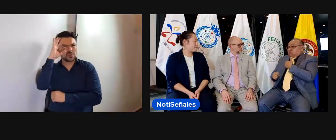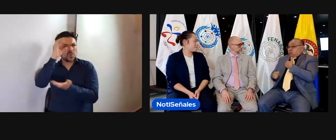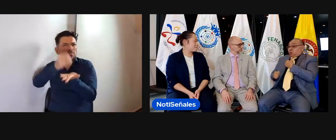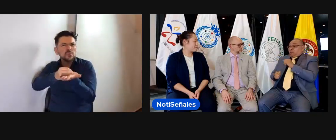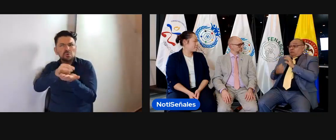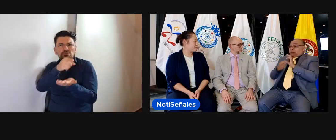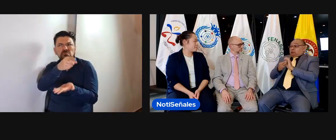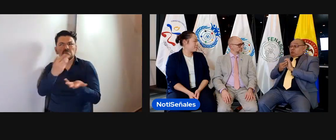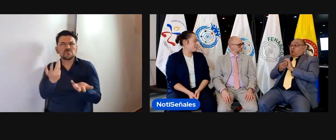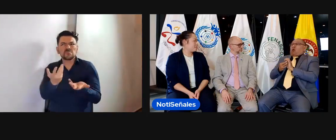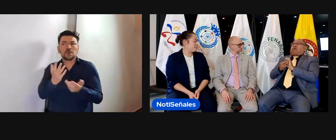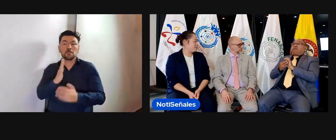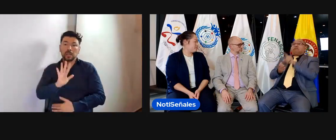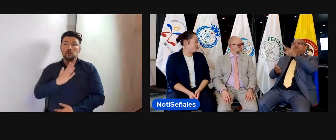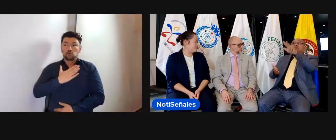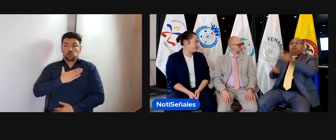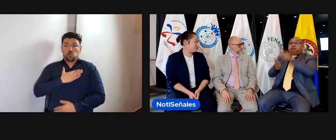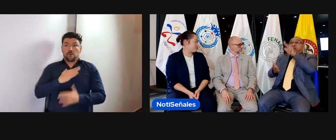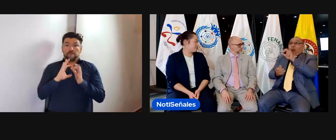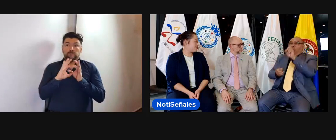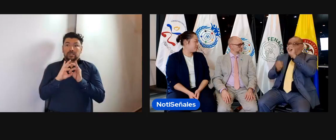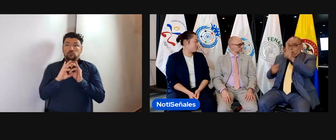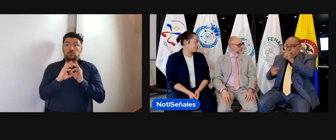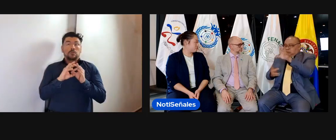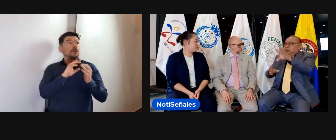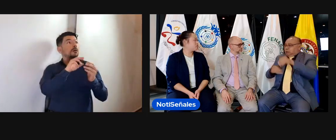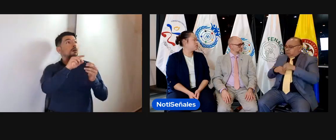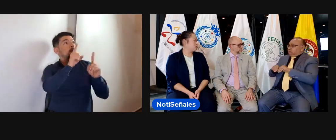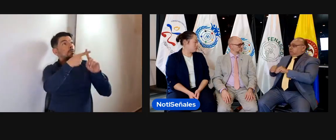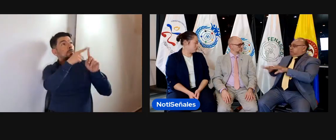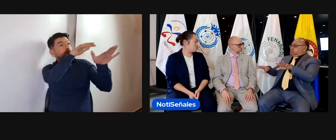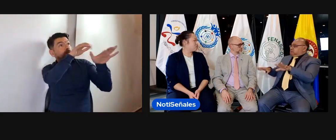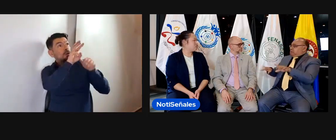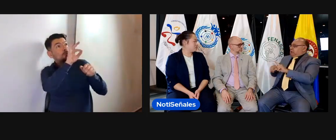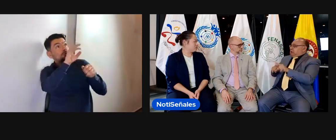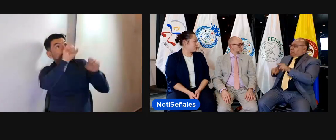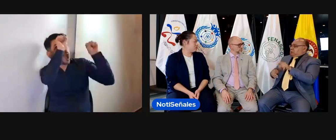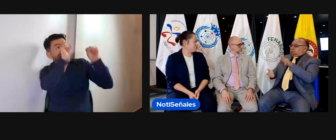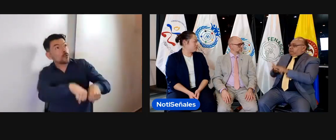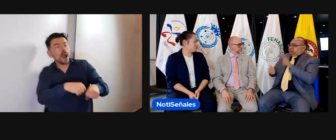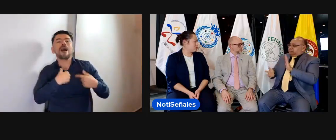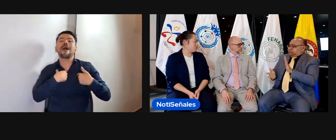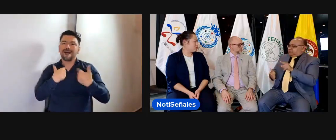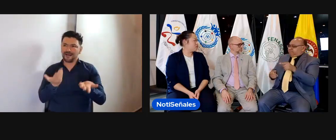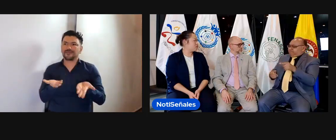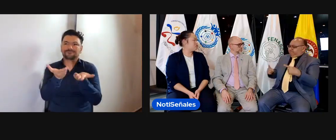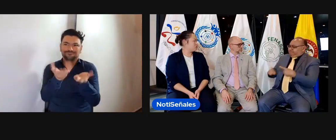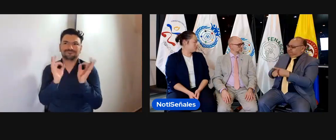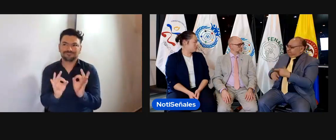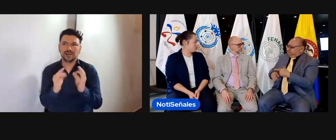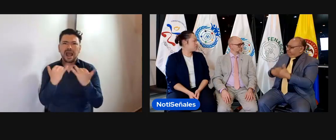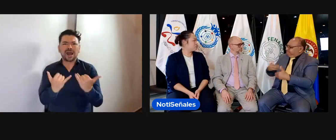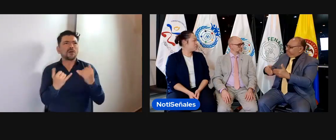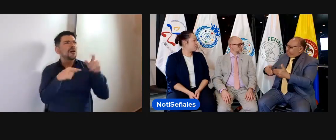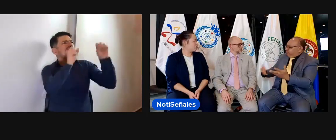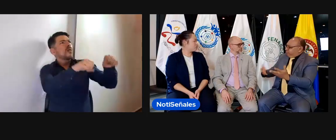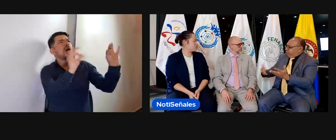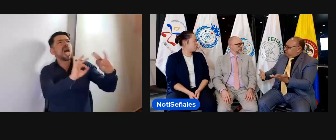como Medellín. No sé, me queda la inquietud, no sé. ¿Se podría aceptar a través desde la WFD o esto quedaría en conflicto, quedaría